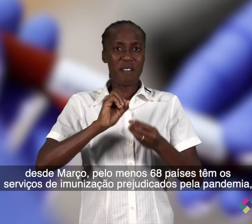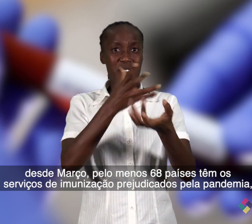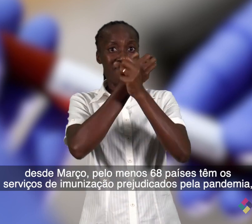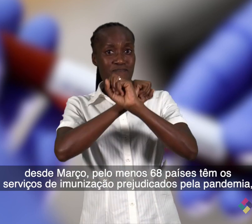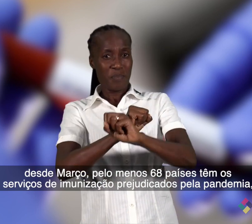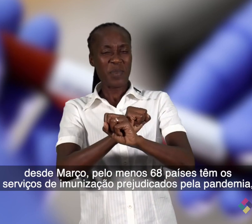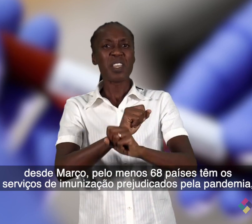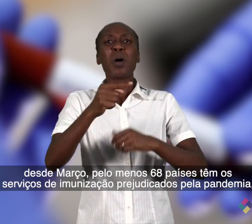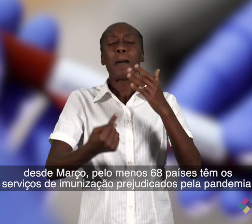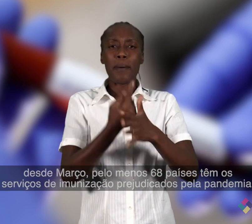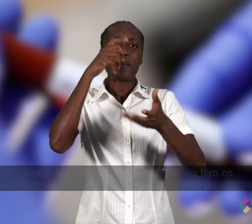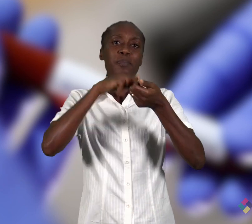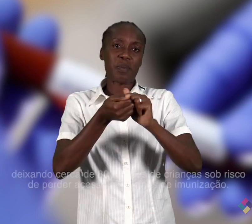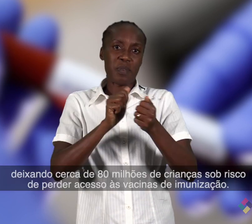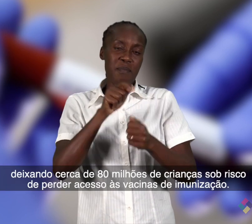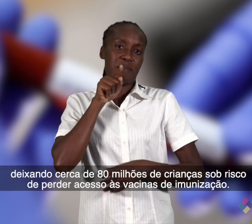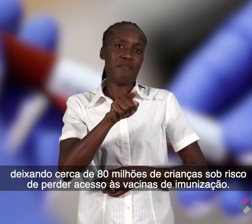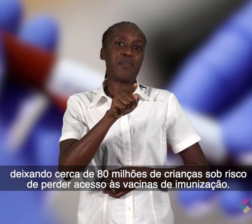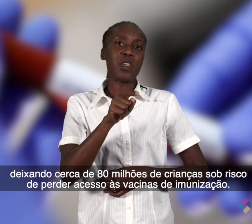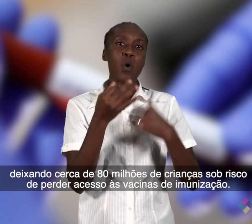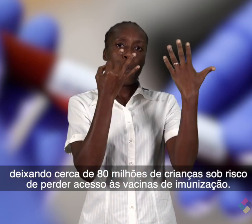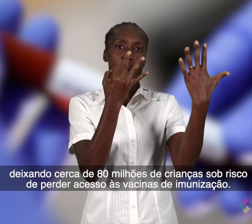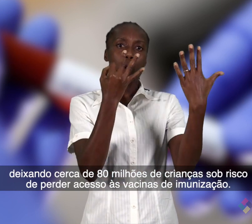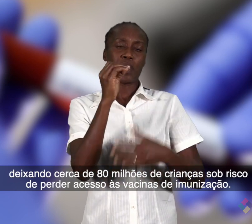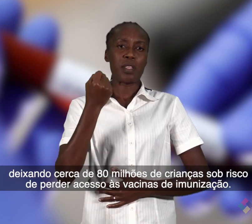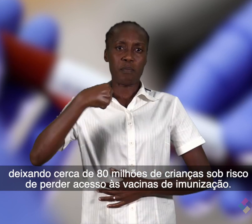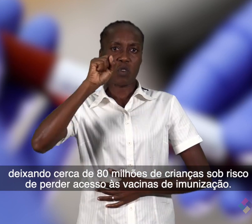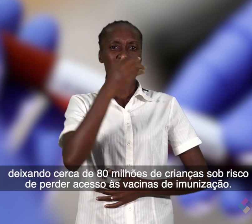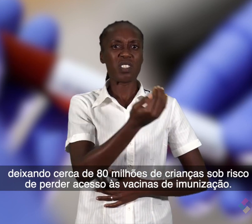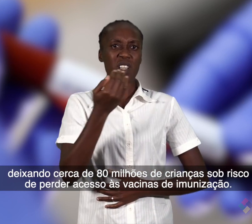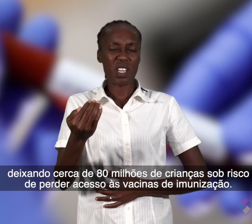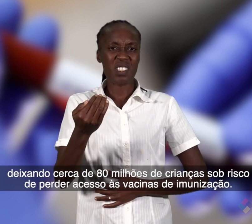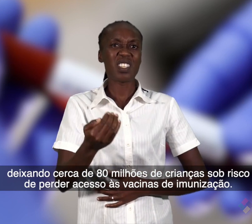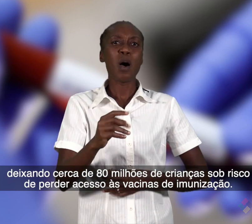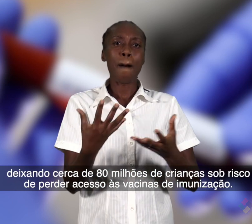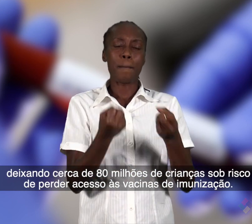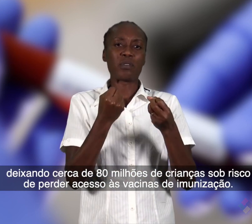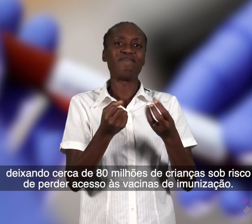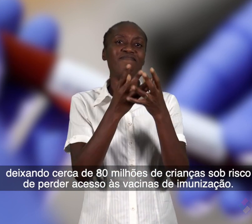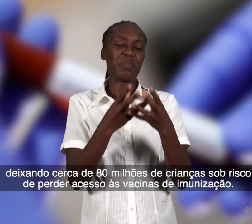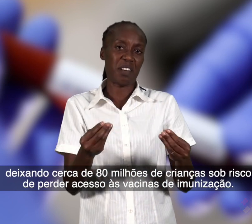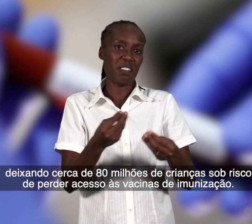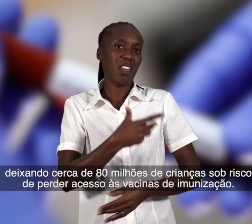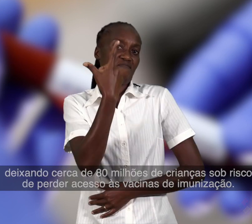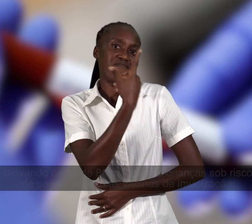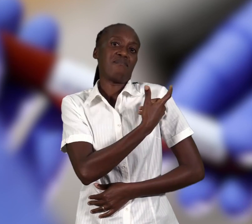prejudicados pela pandemia, deixando cerca de 80 milhões de crianças sob o risco de perder acesso às vacinas de imunização.